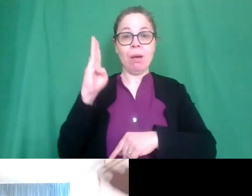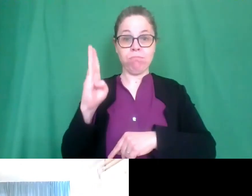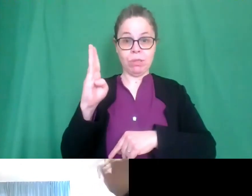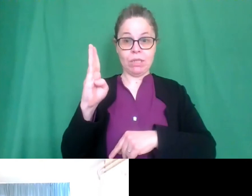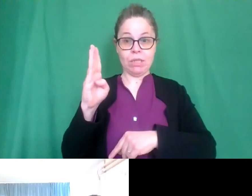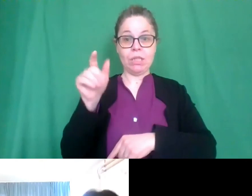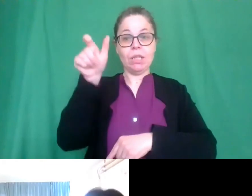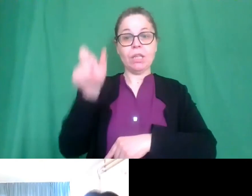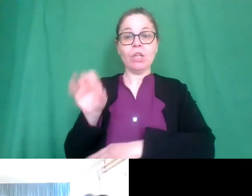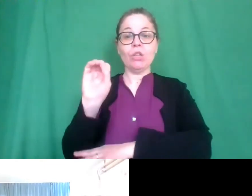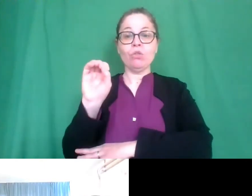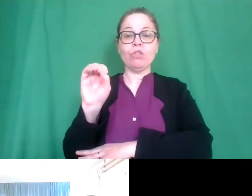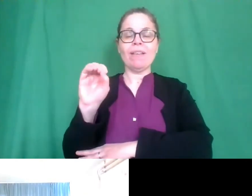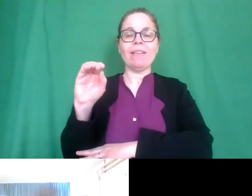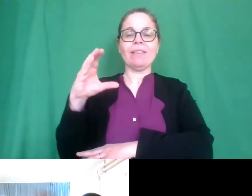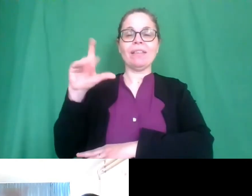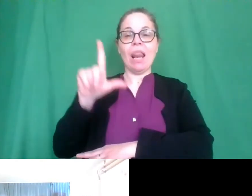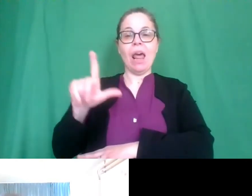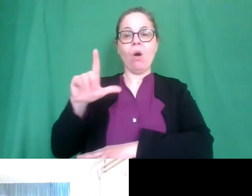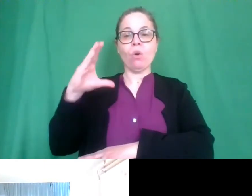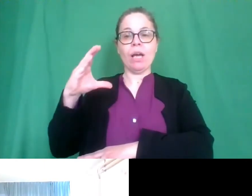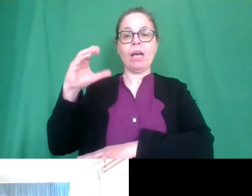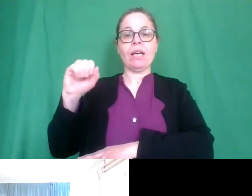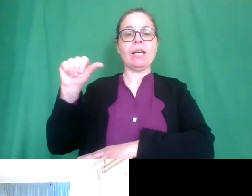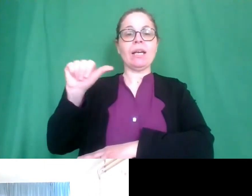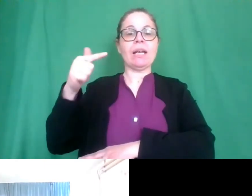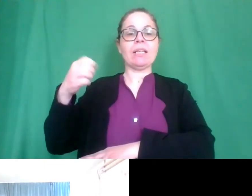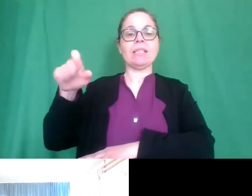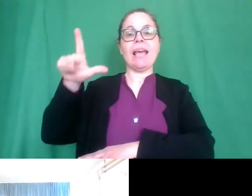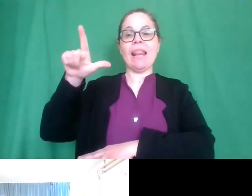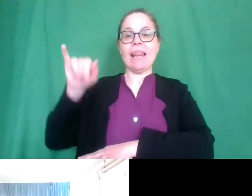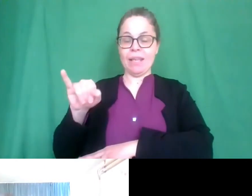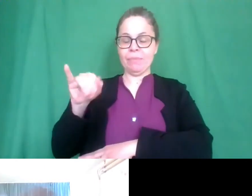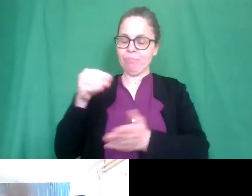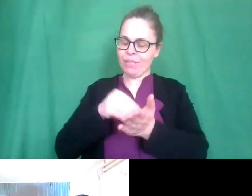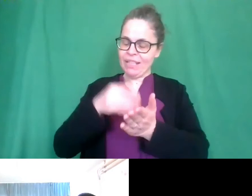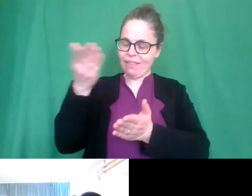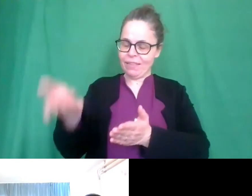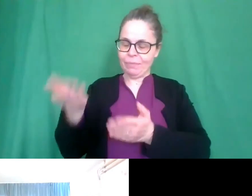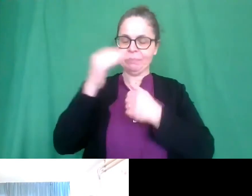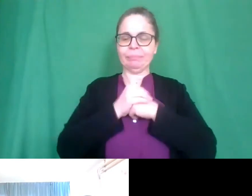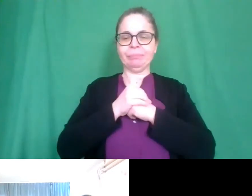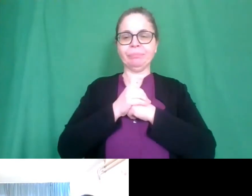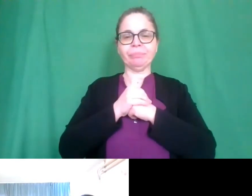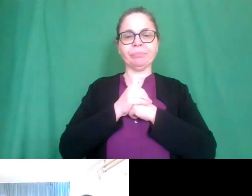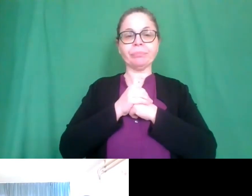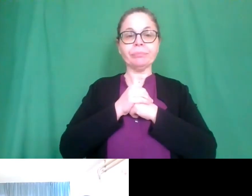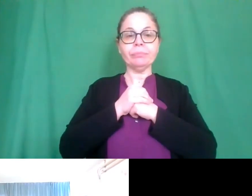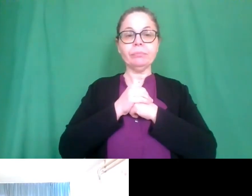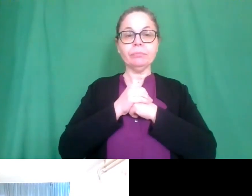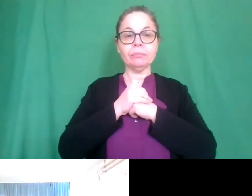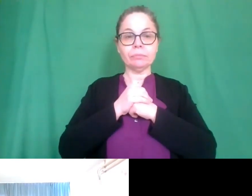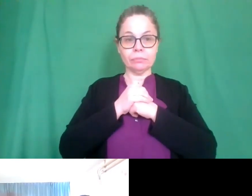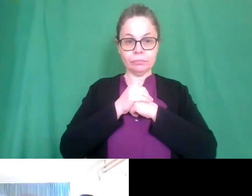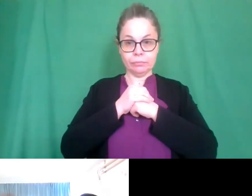Laura Castelli chi si è collegata eccola qua sì Laura Castelli